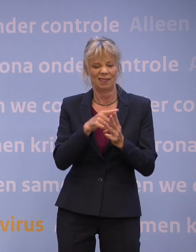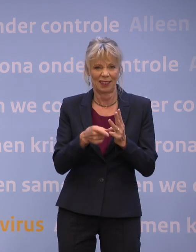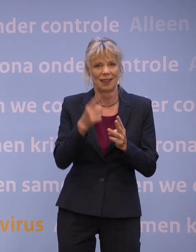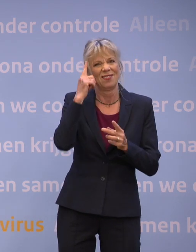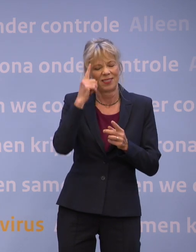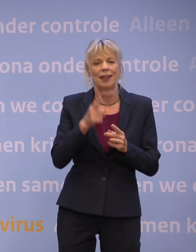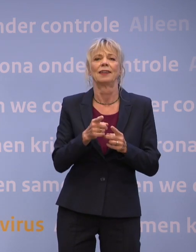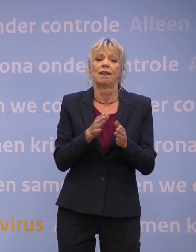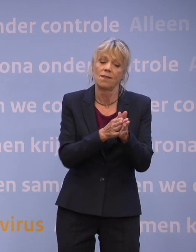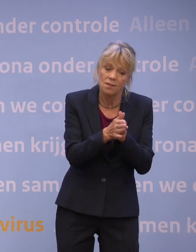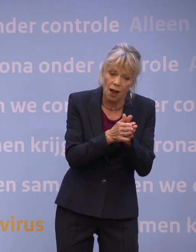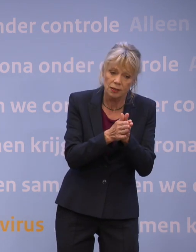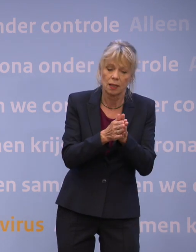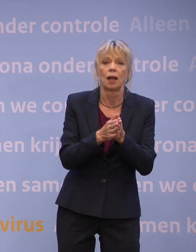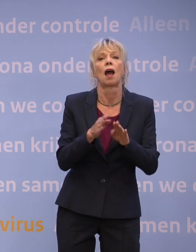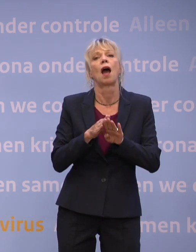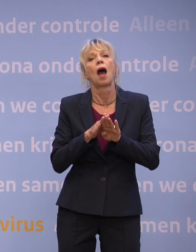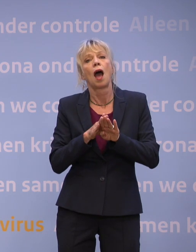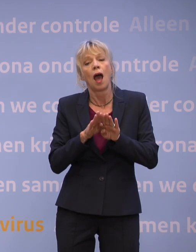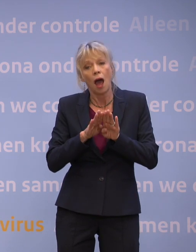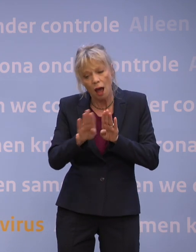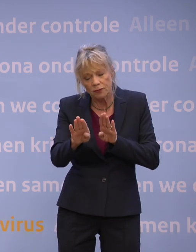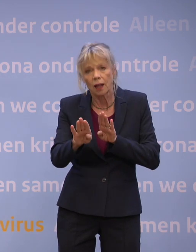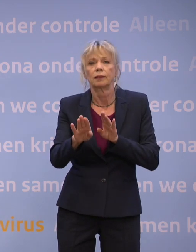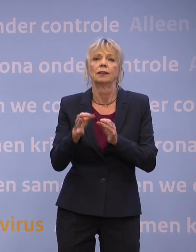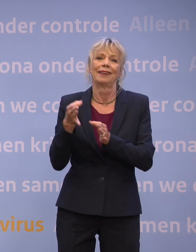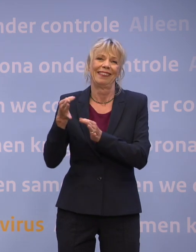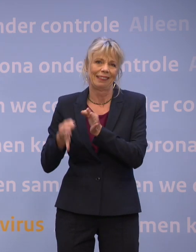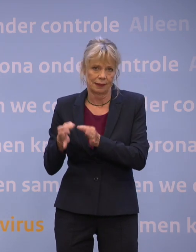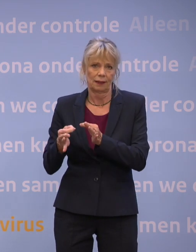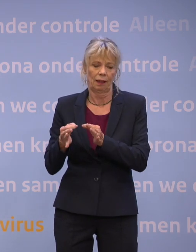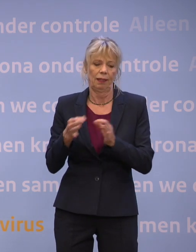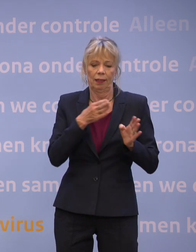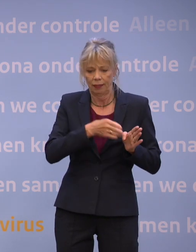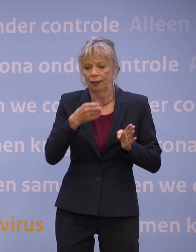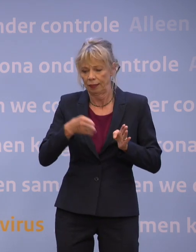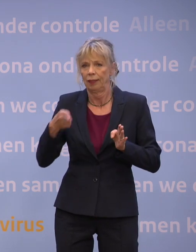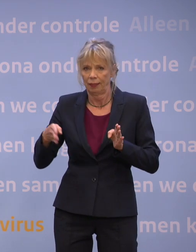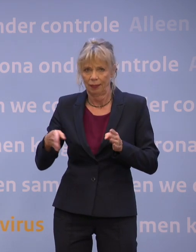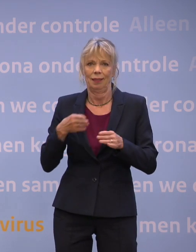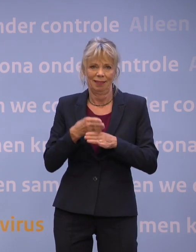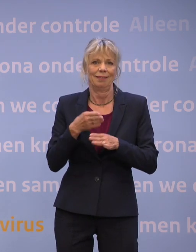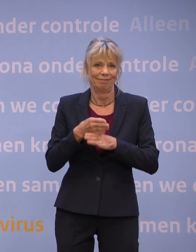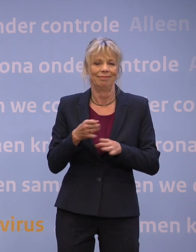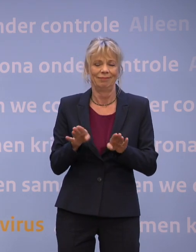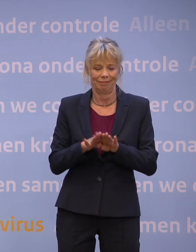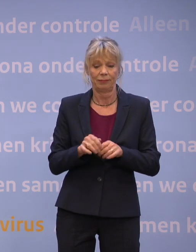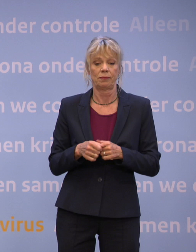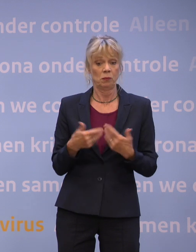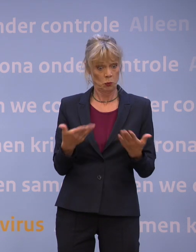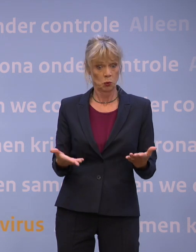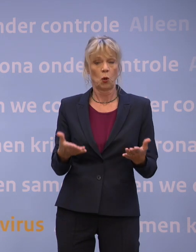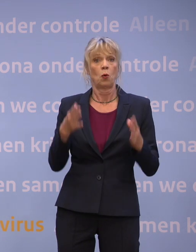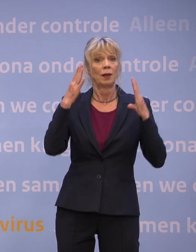wassen, afstand en testen. Zo kan Nederland op anderhalve meter voorzichtig weer